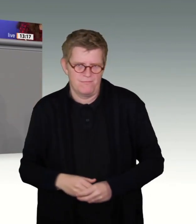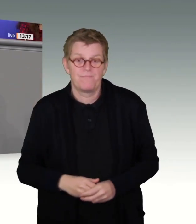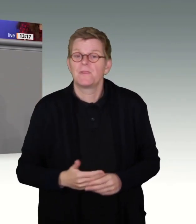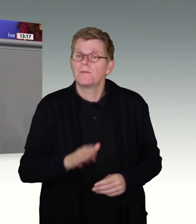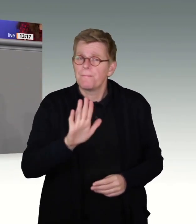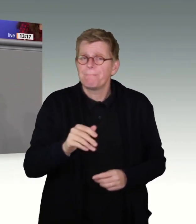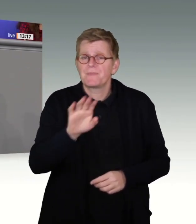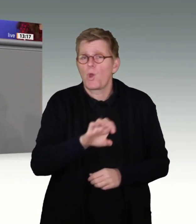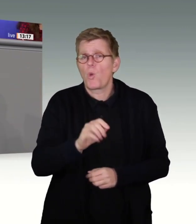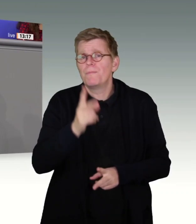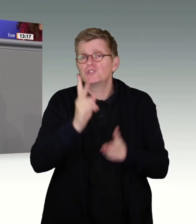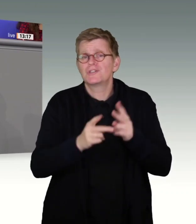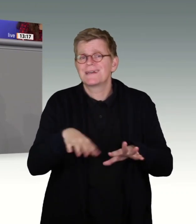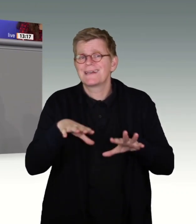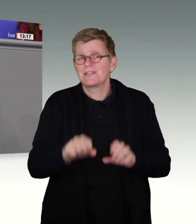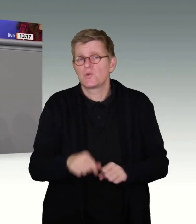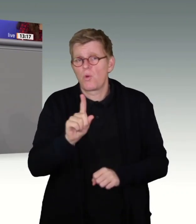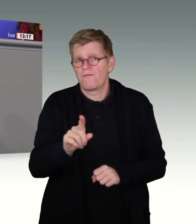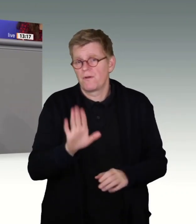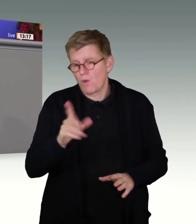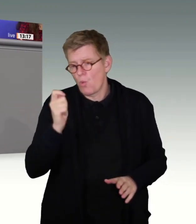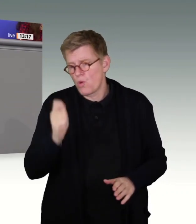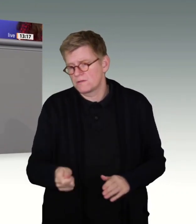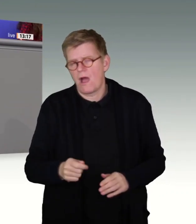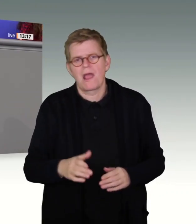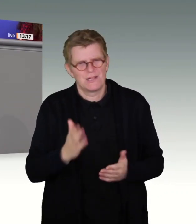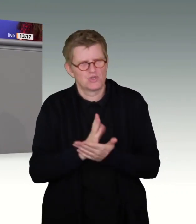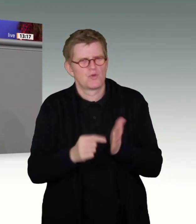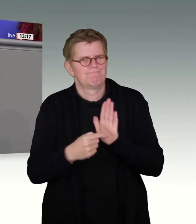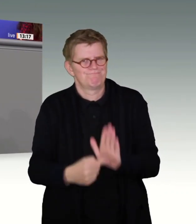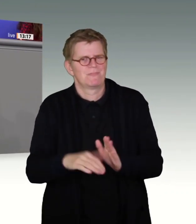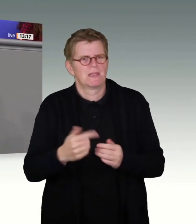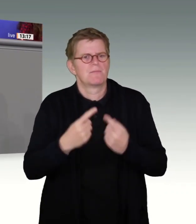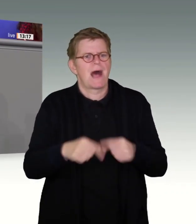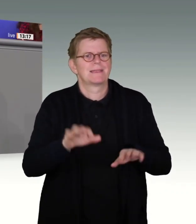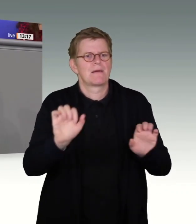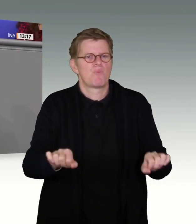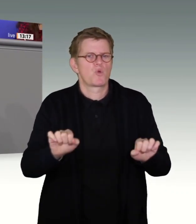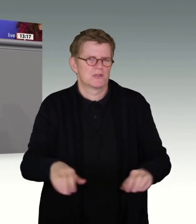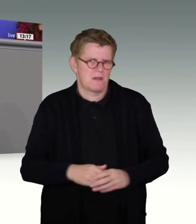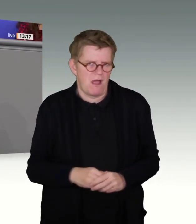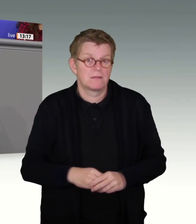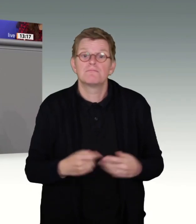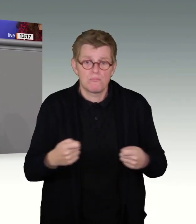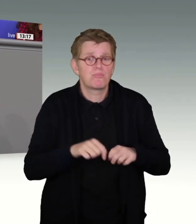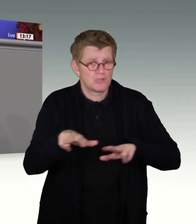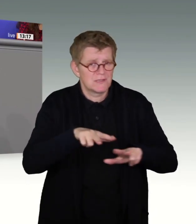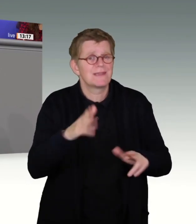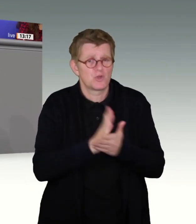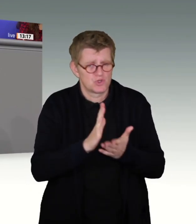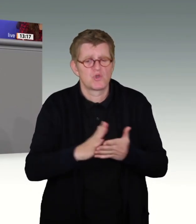seinem Urteil als Alternativen aufmacht, die hat die Bundesregierung und die haben die Koalitionsfraktionen bereits im